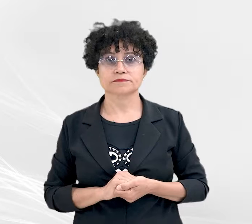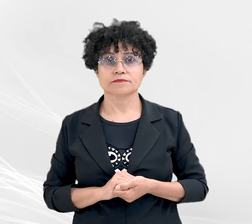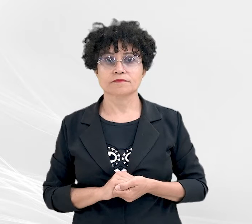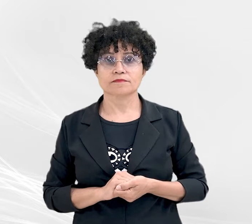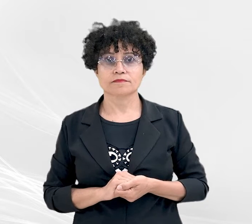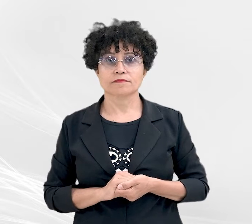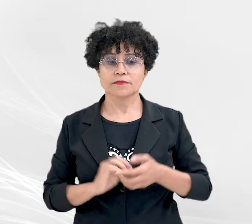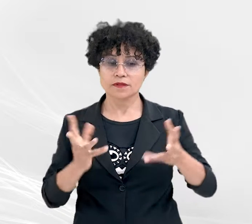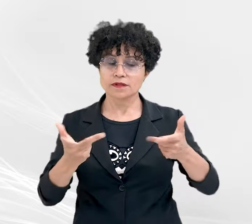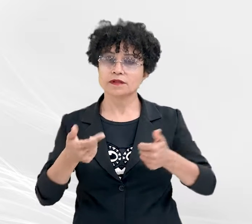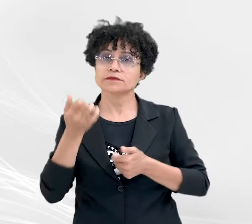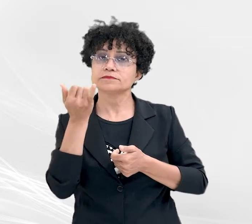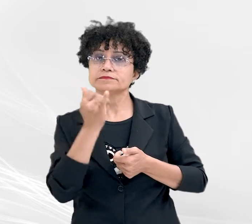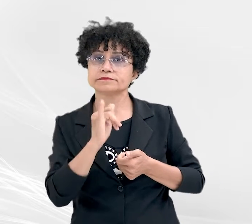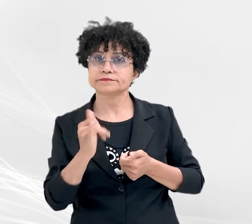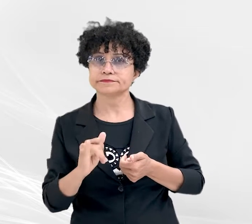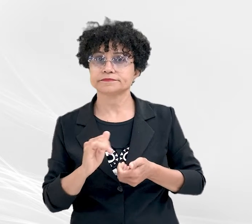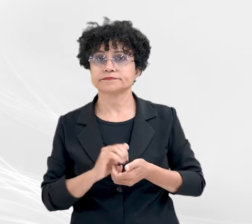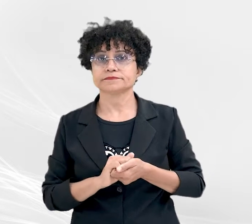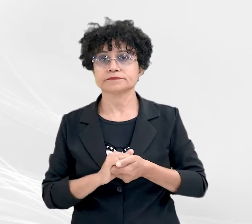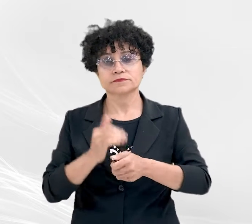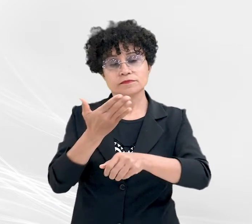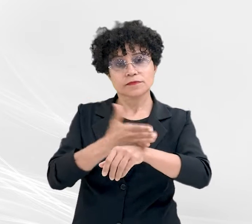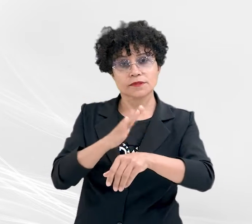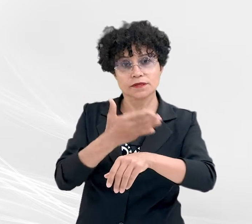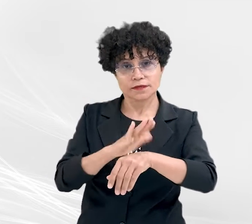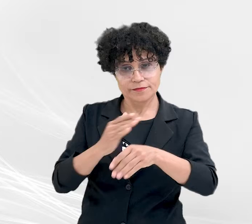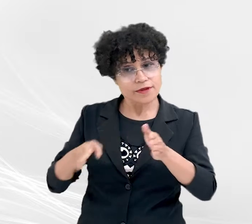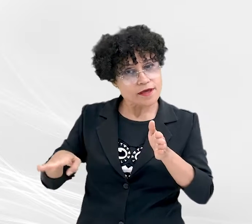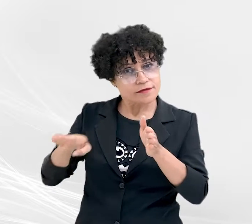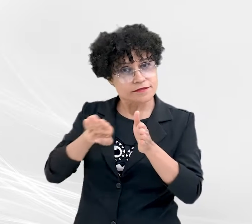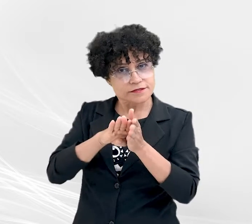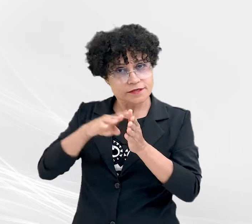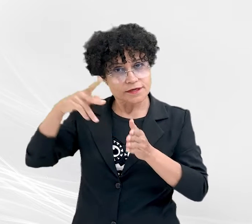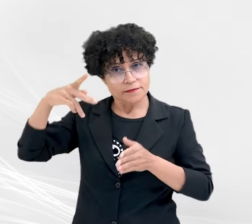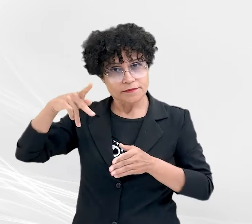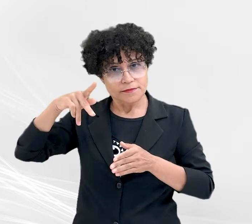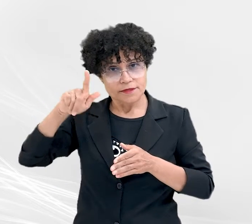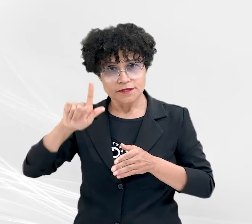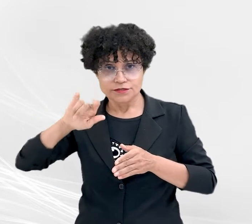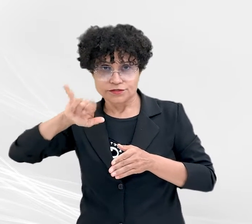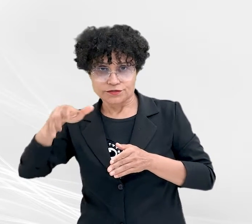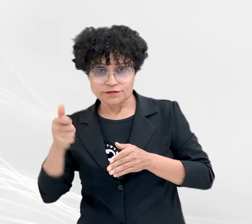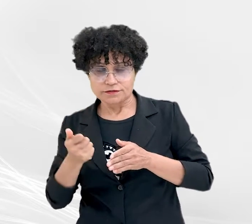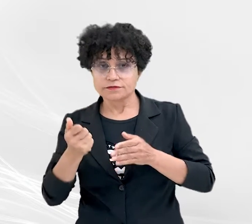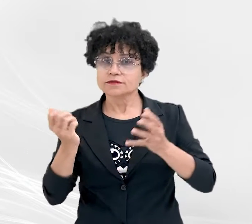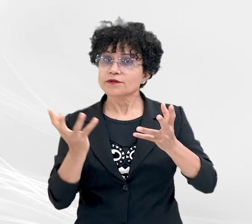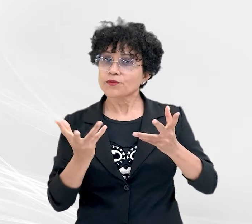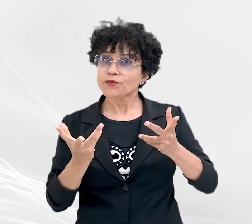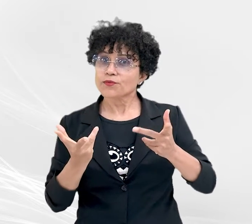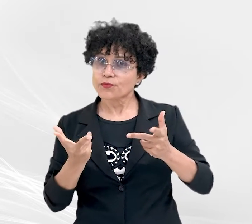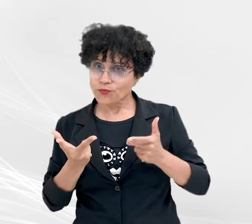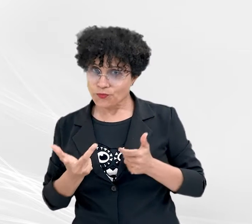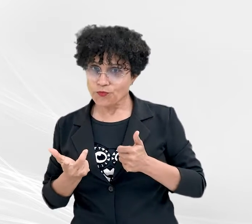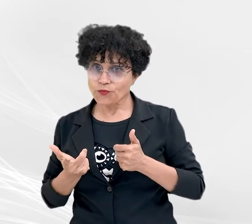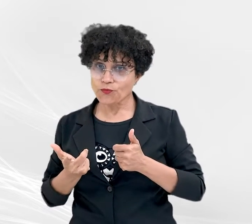Eficiência energética. Treinamento chega a PGJ e vai qualificar público interno sobre